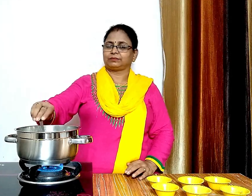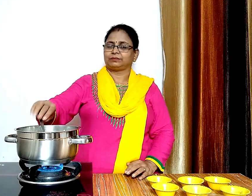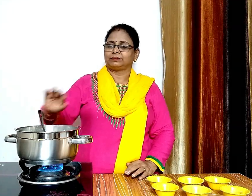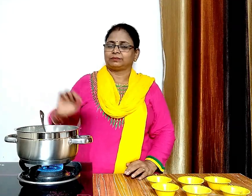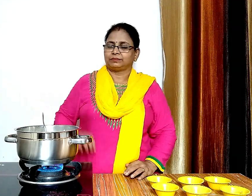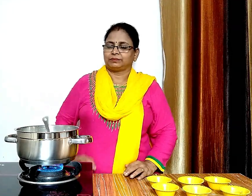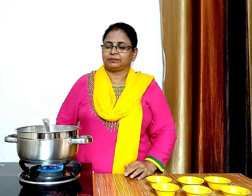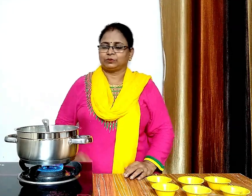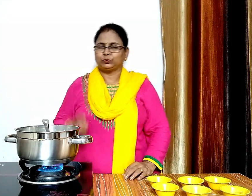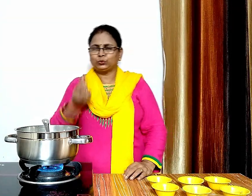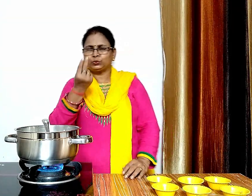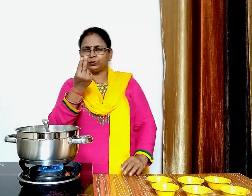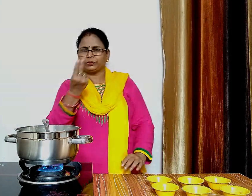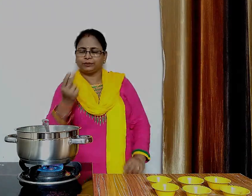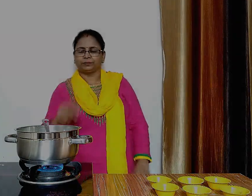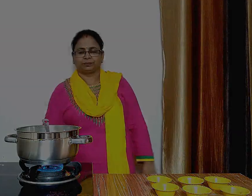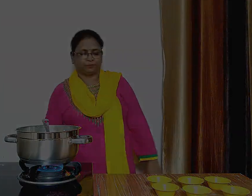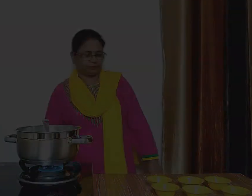हम इसको दो मिनट के लिए उबलने देंगे